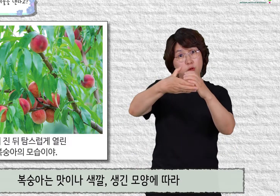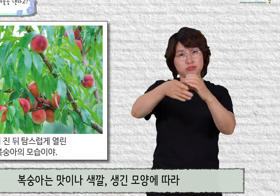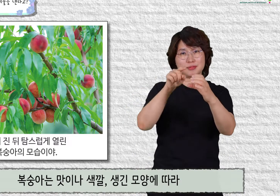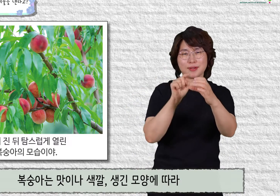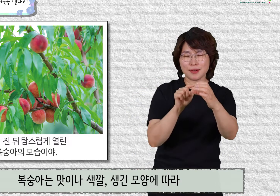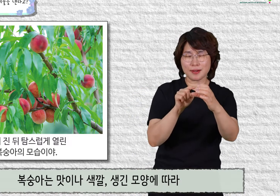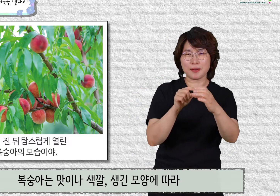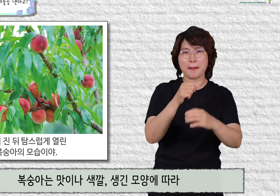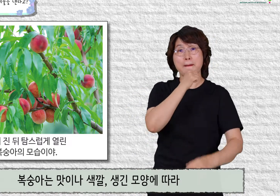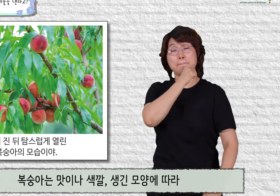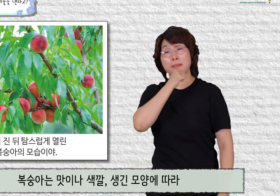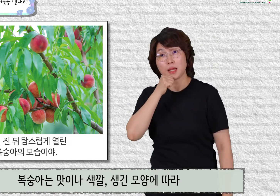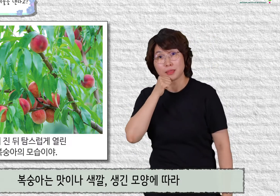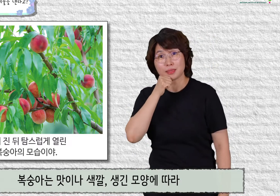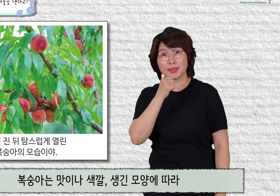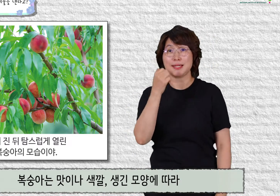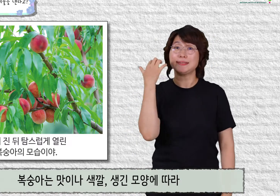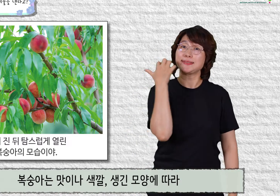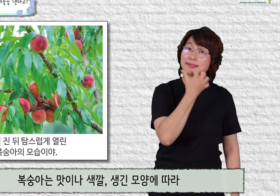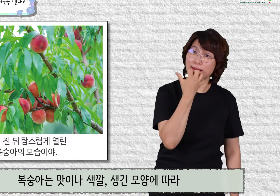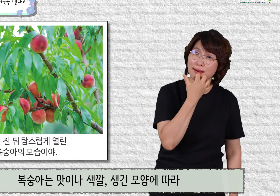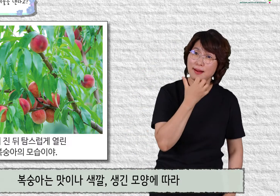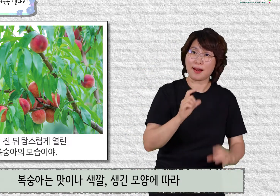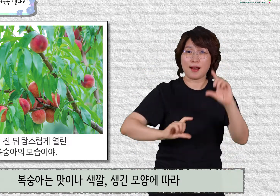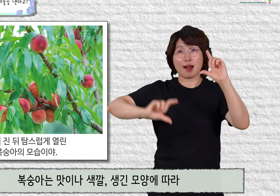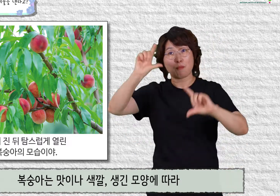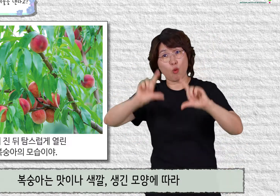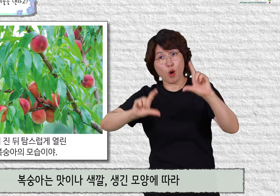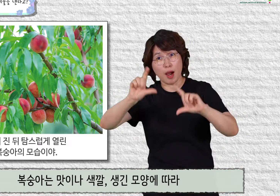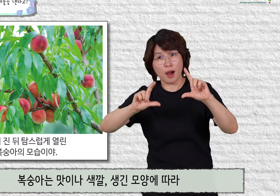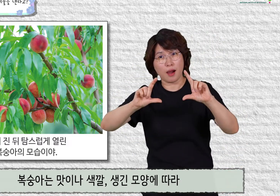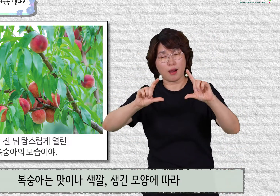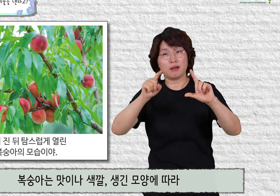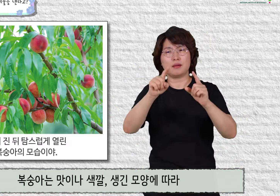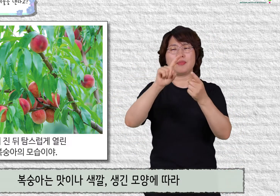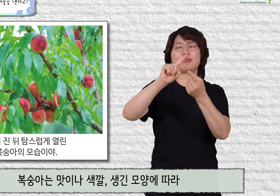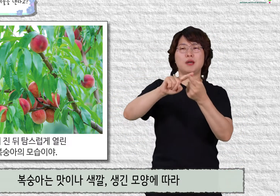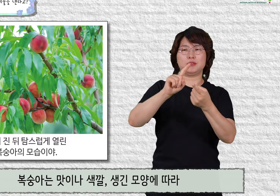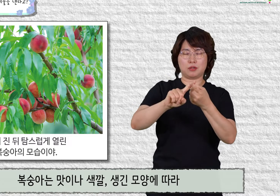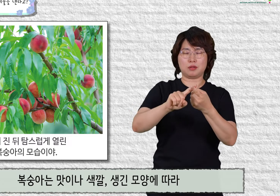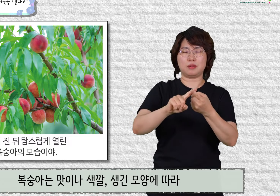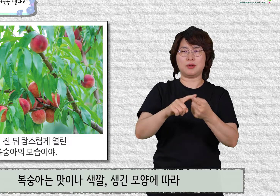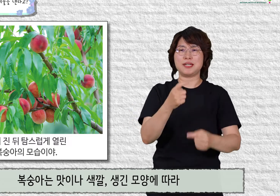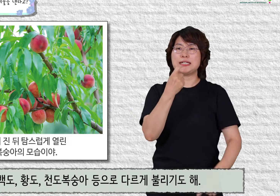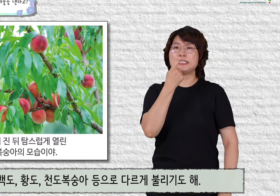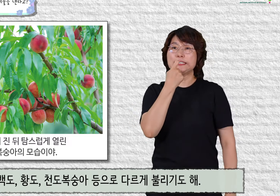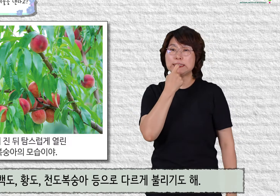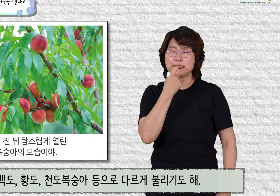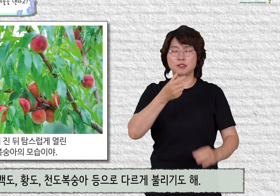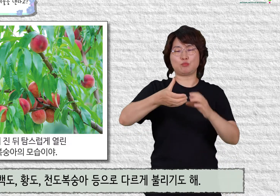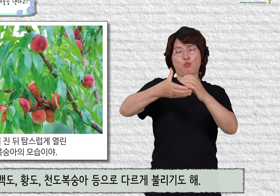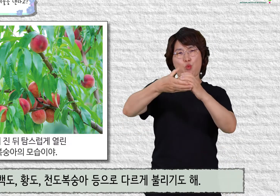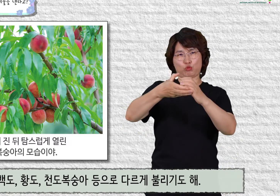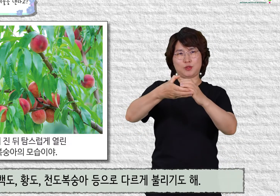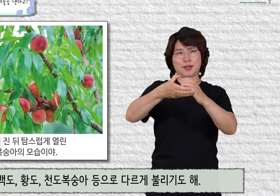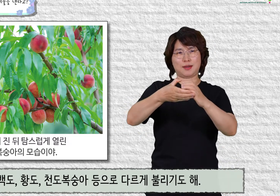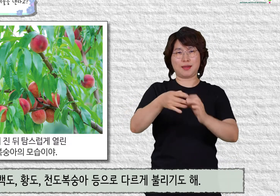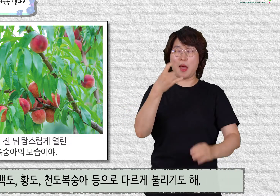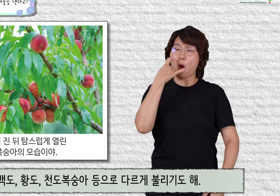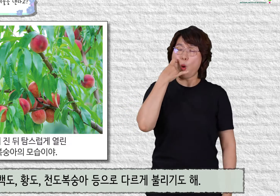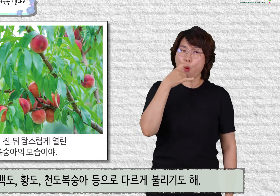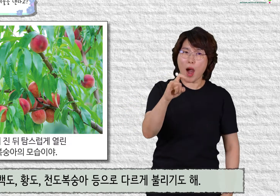복숭아는 맛이나 색깔, 생긴 모양에 따라 백도,